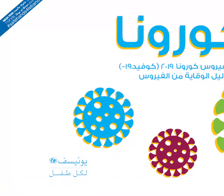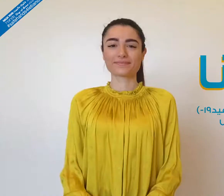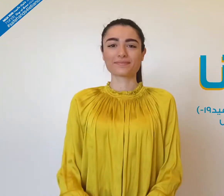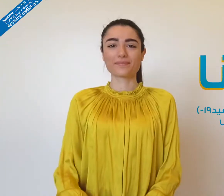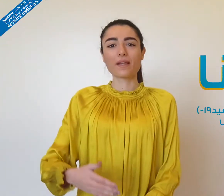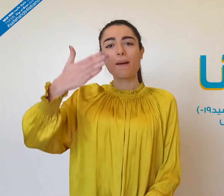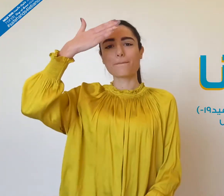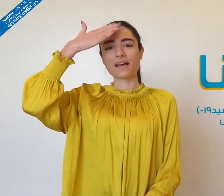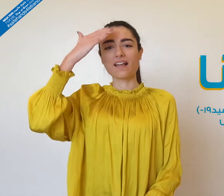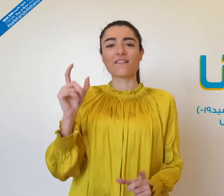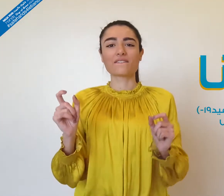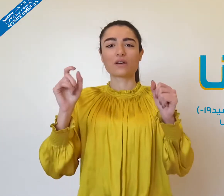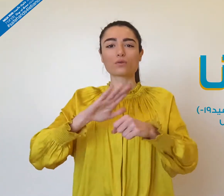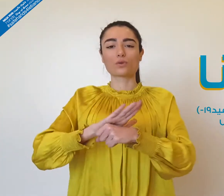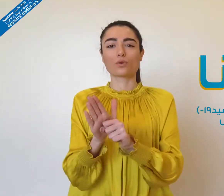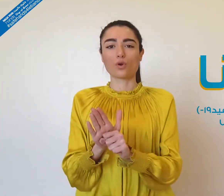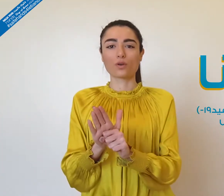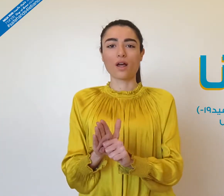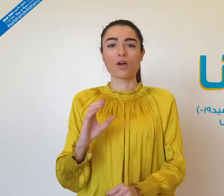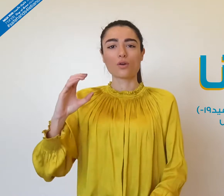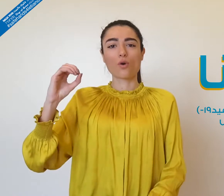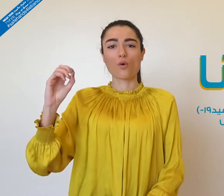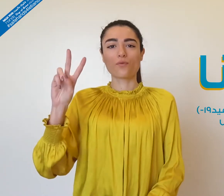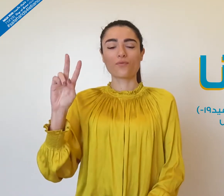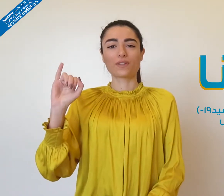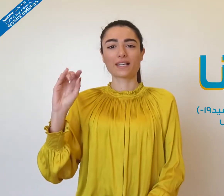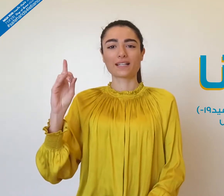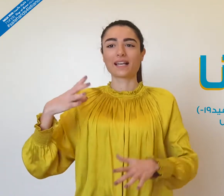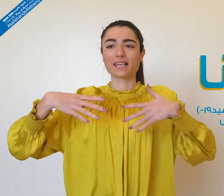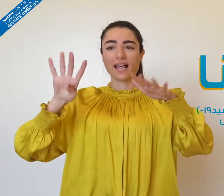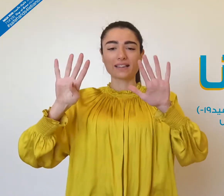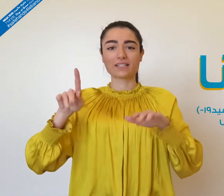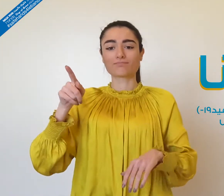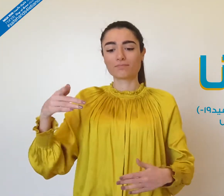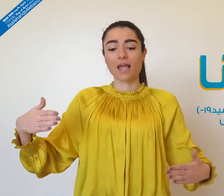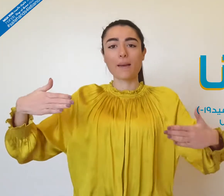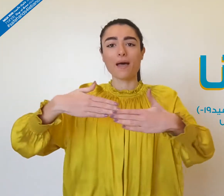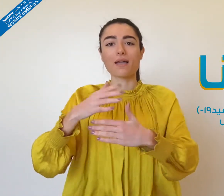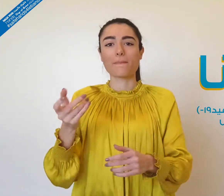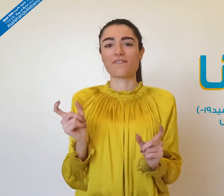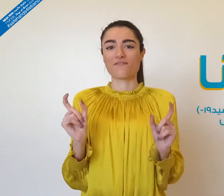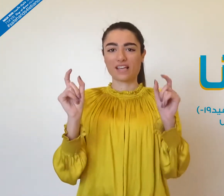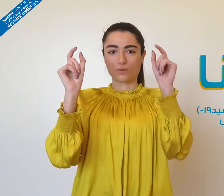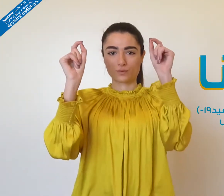مرض فيروس كورونا 2019 أو كوفيد-19 دليل البقاية من الفيروس